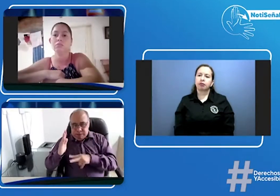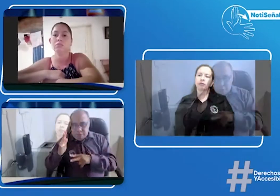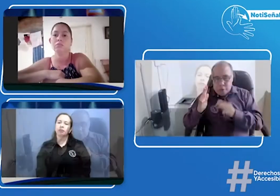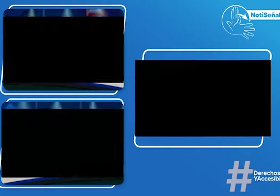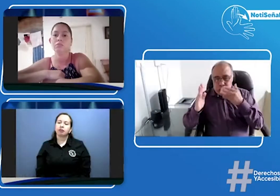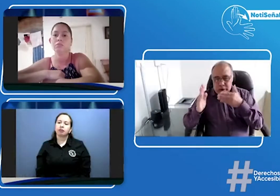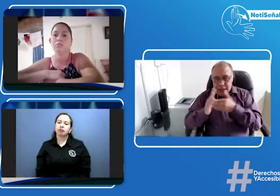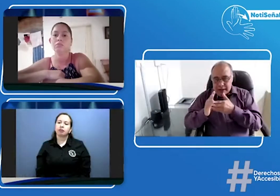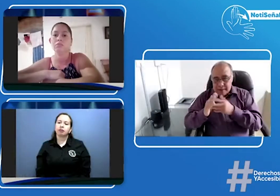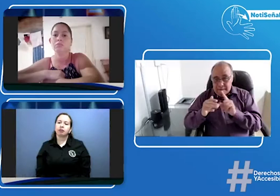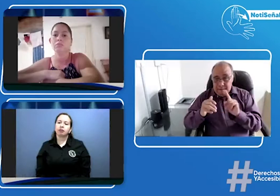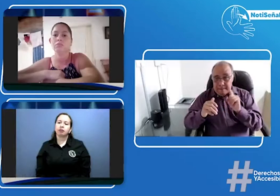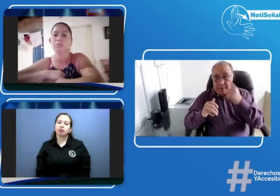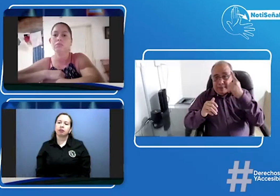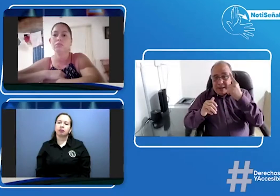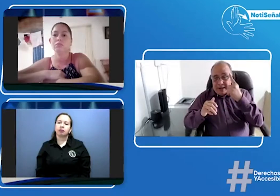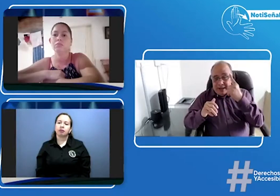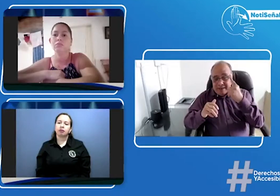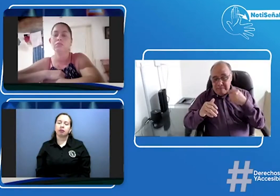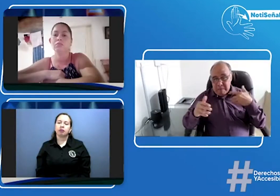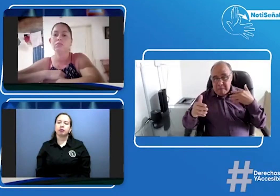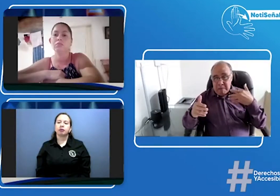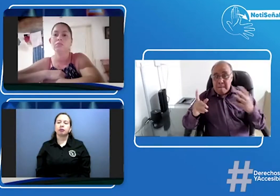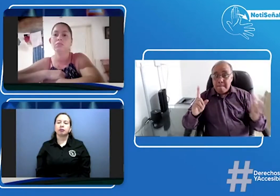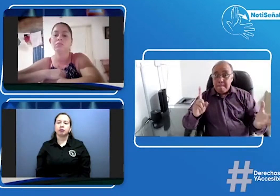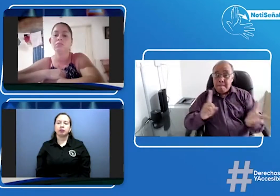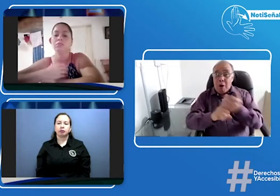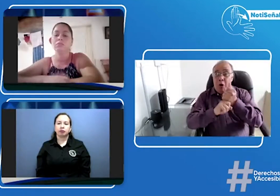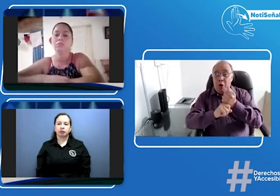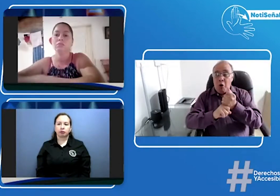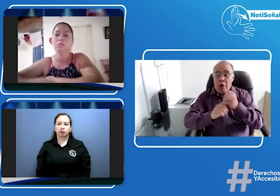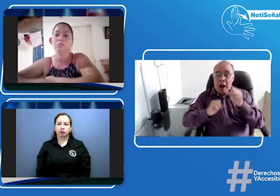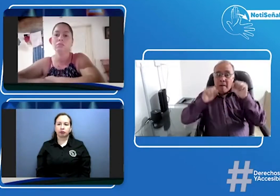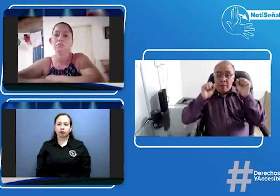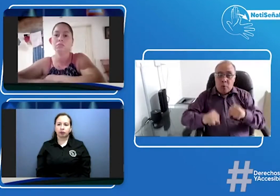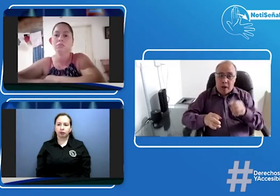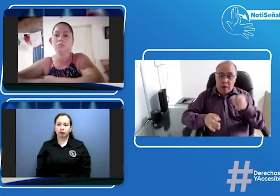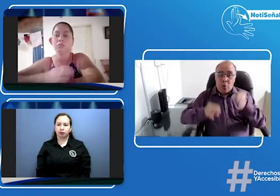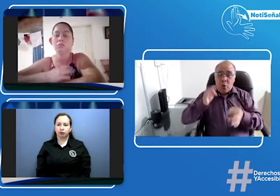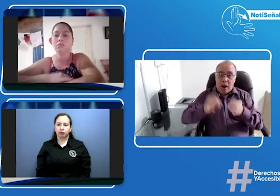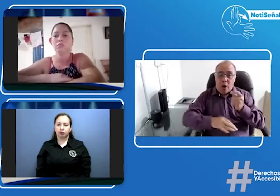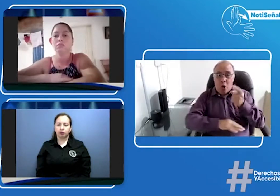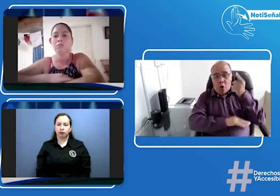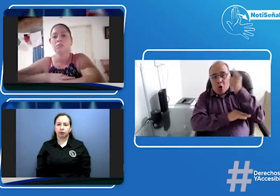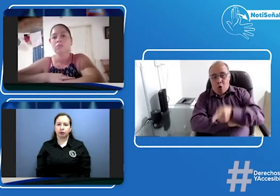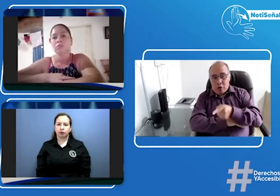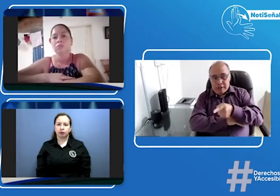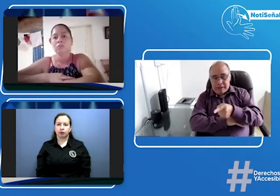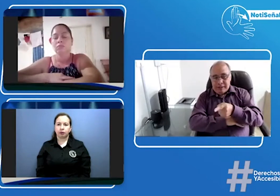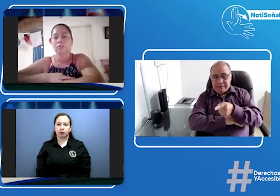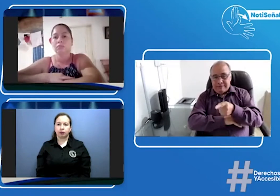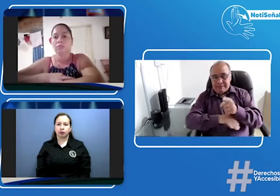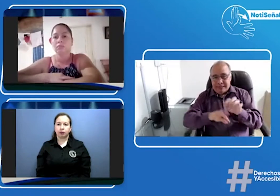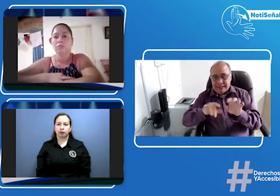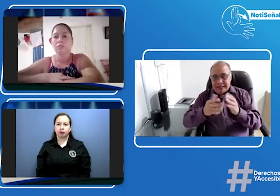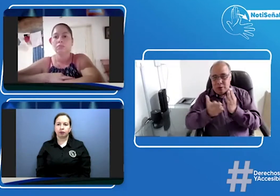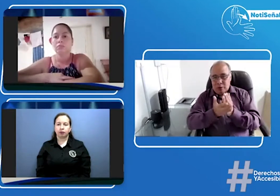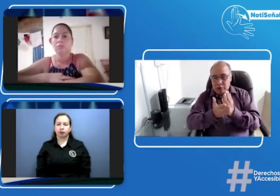yo estuve leyendo también el tema de la tutela lo que se consiguió en esa primera instancia lo que